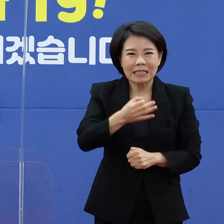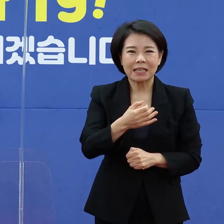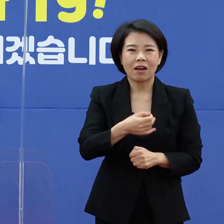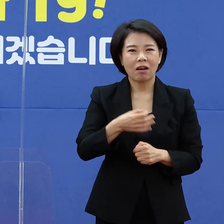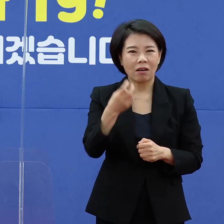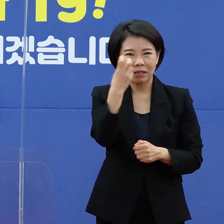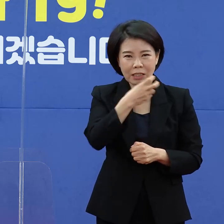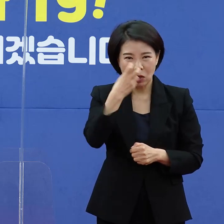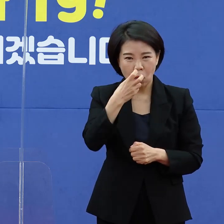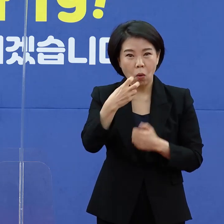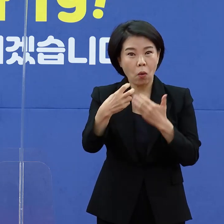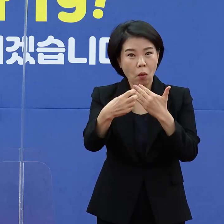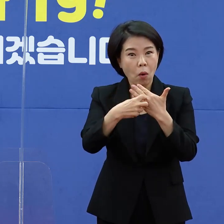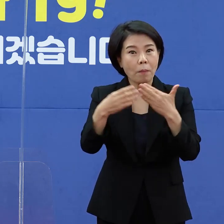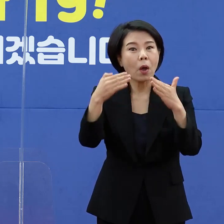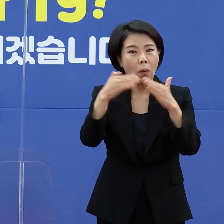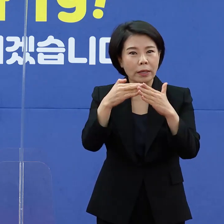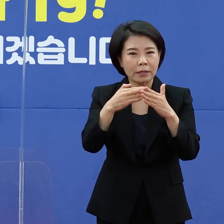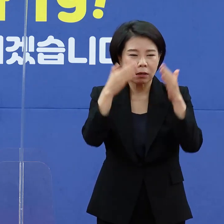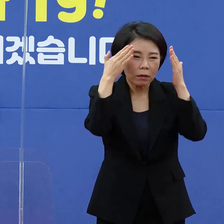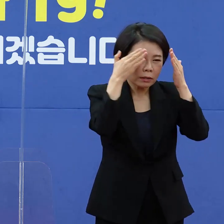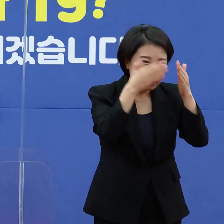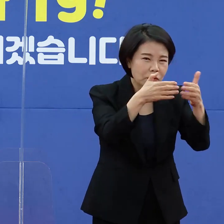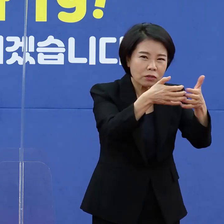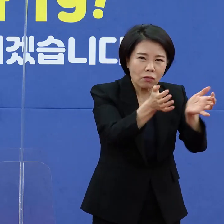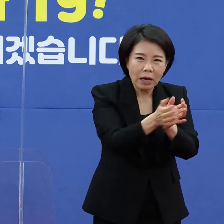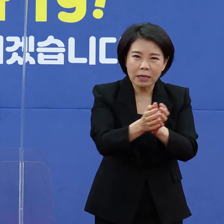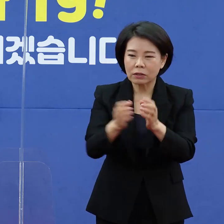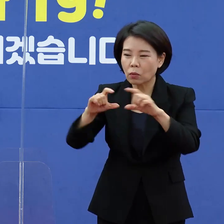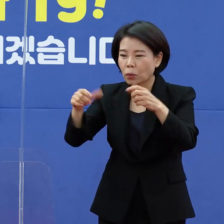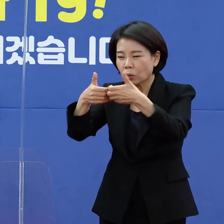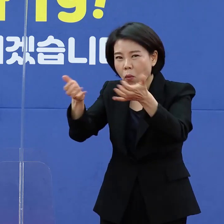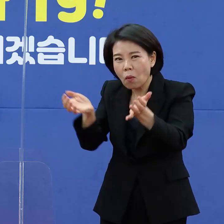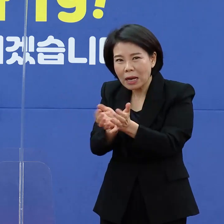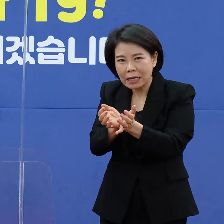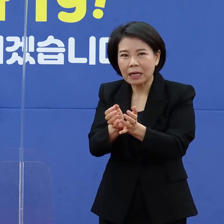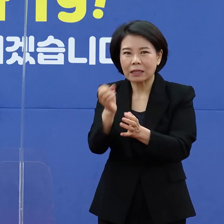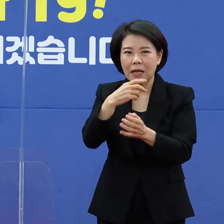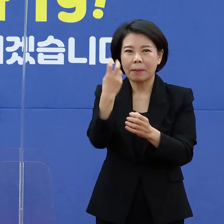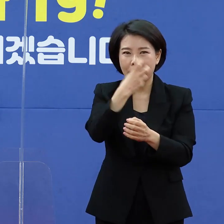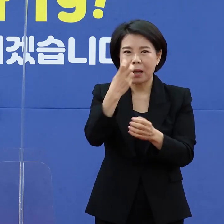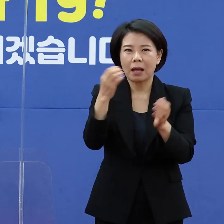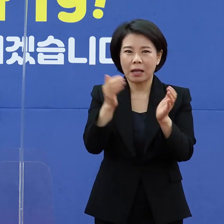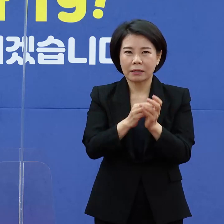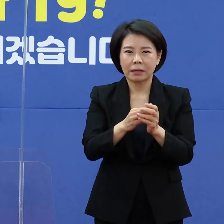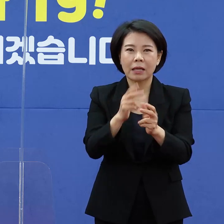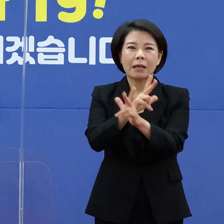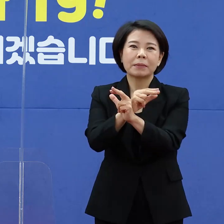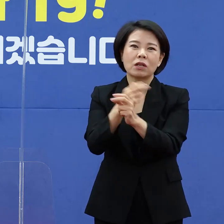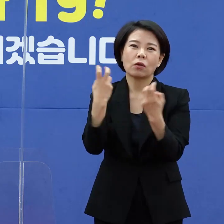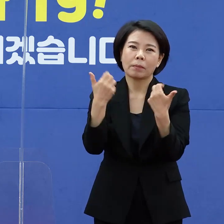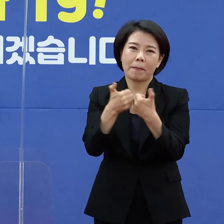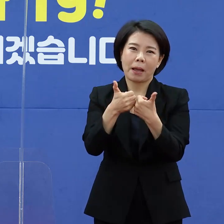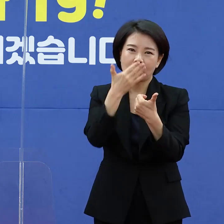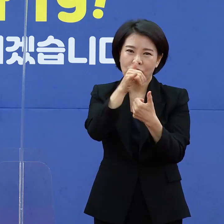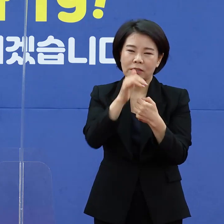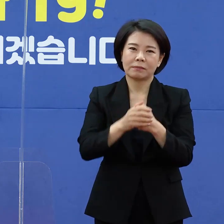의료기관에서도 집중 일반관리군 관리가 이루어지고 비대면 진료를 받을 수 있게 됩니다.